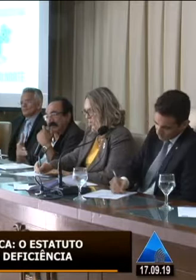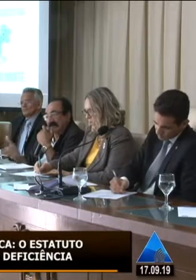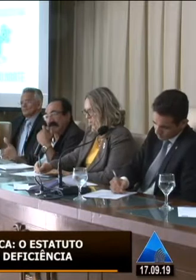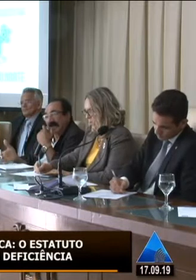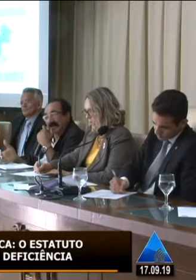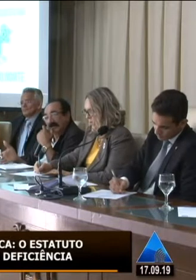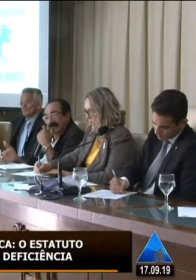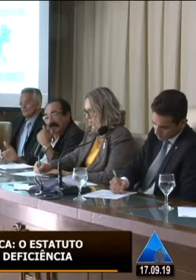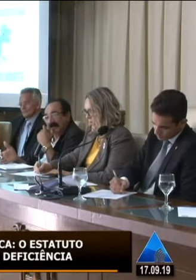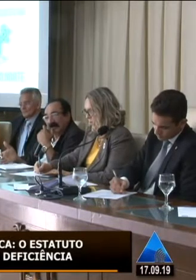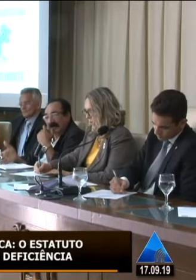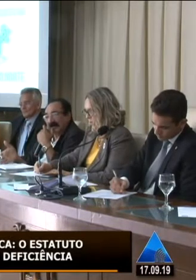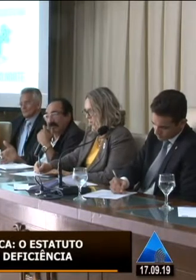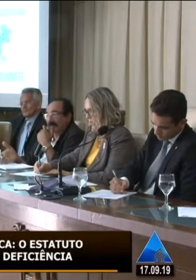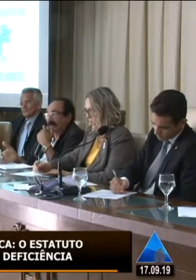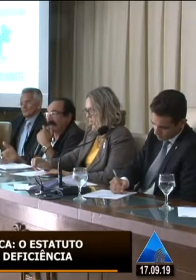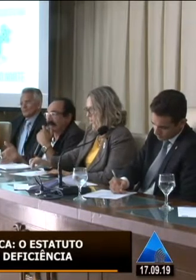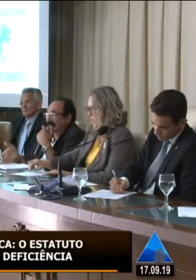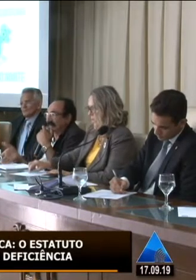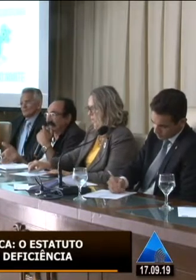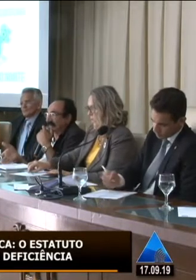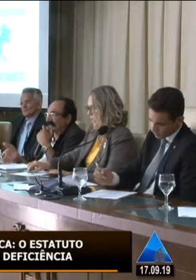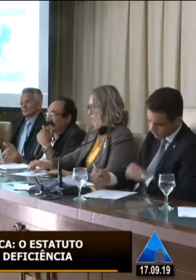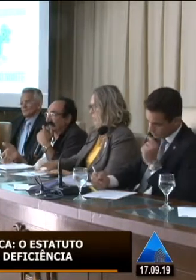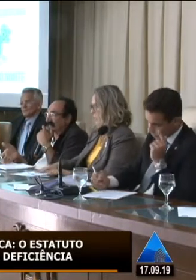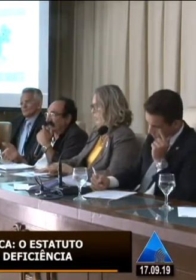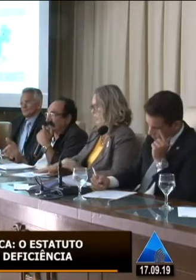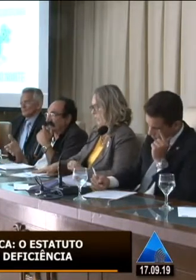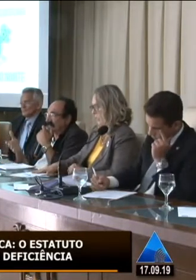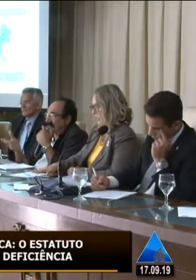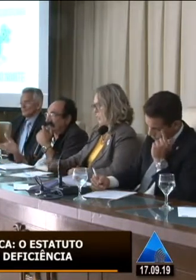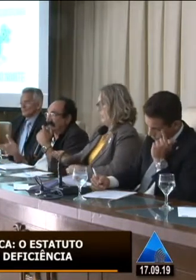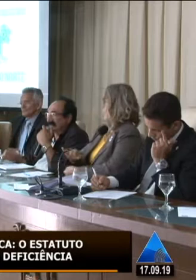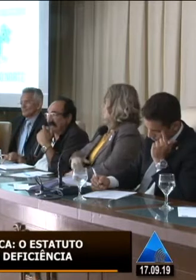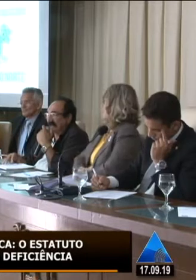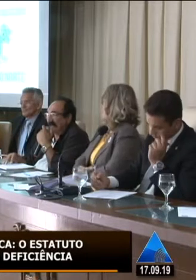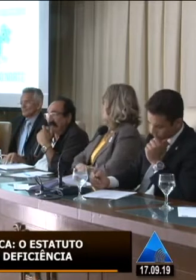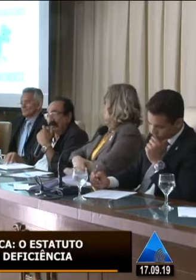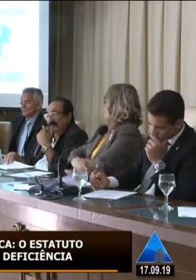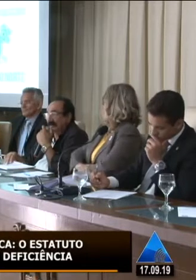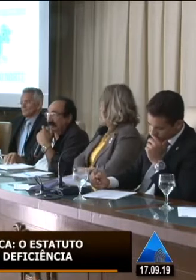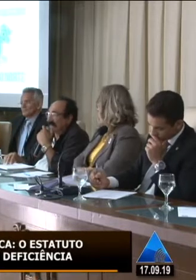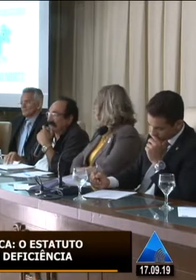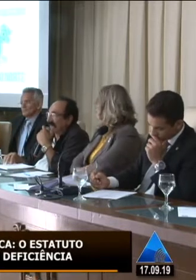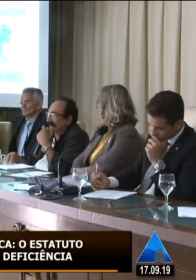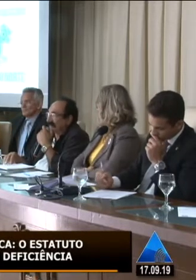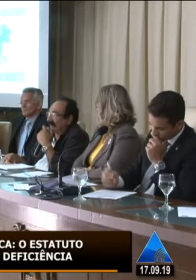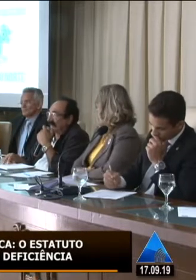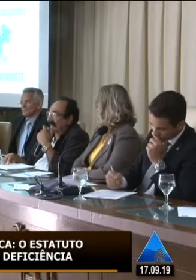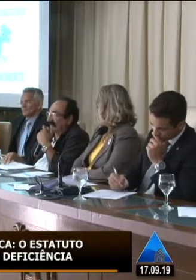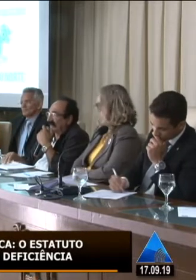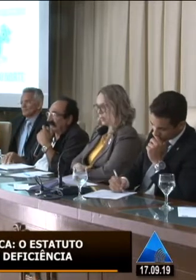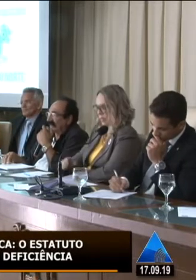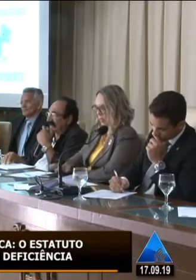com Deficiência do nosso Estado. Um Estado que, talvez muitos de vocês não saibam, nós somos o primeiro Estado